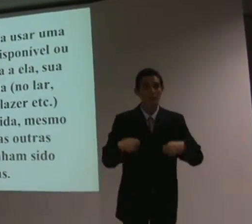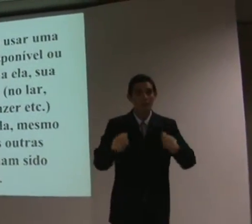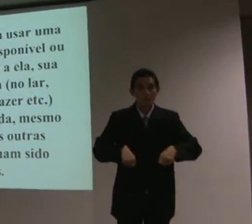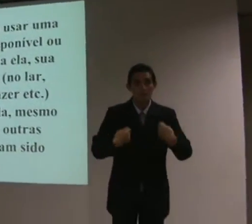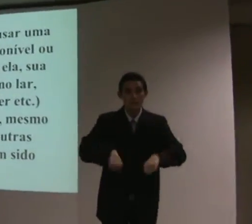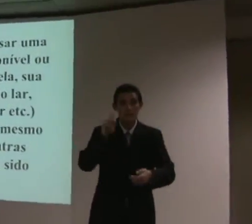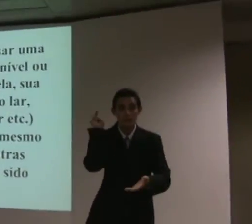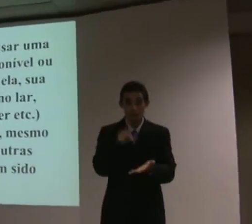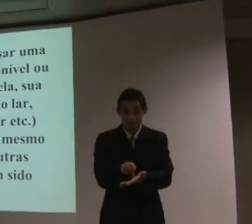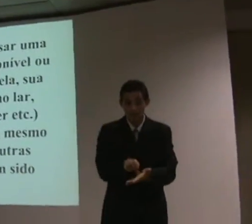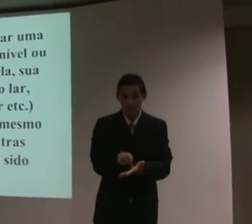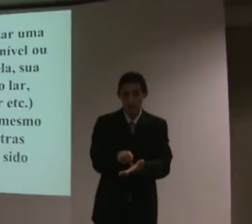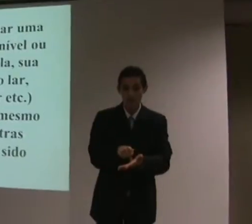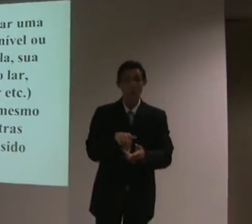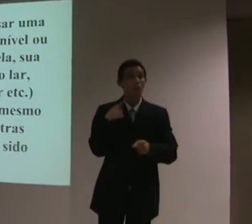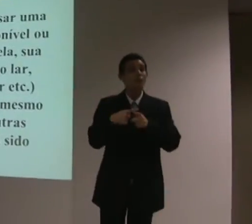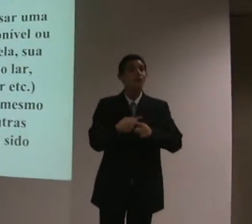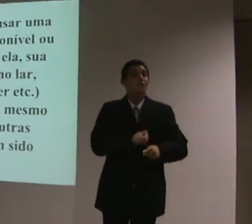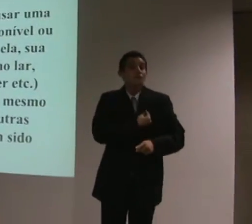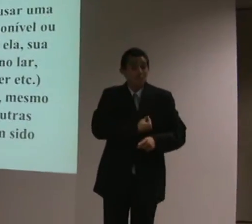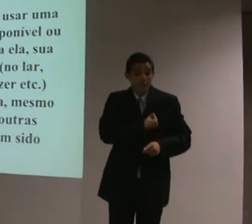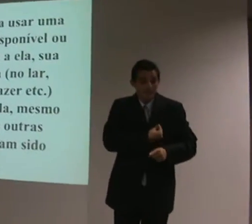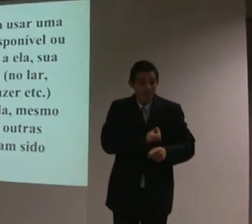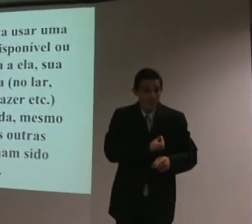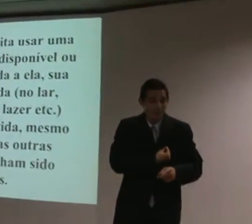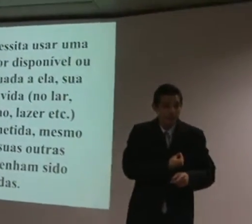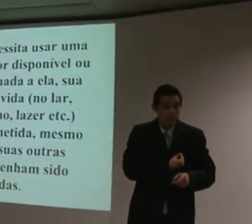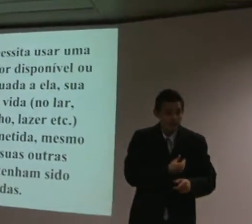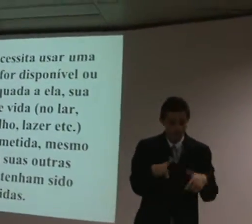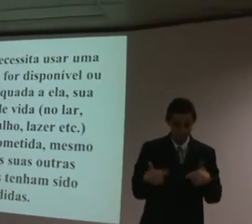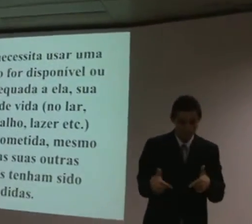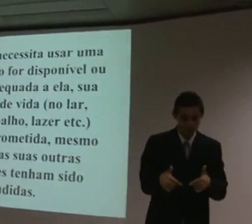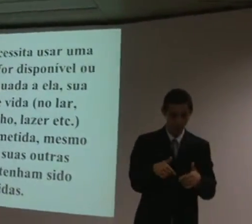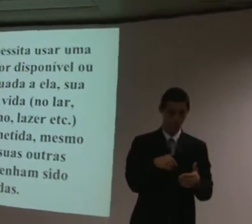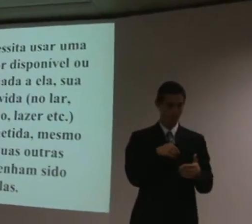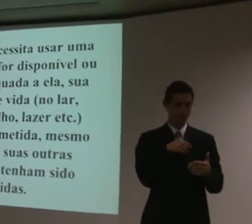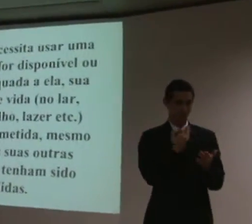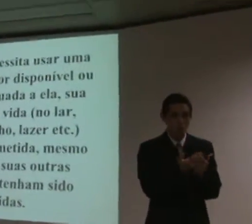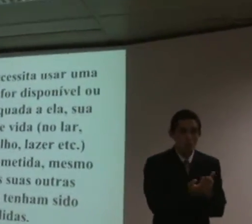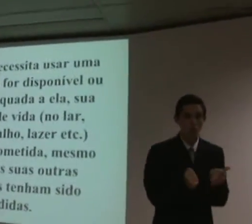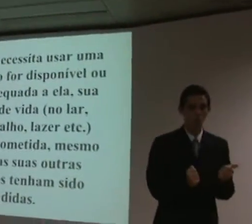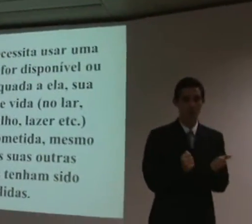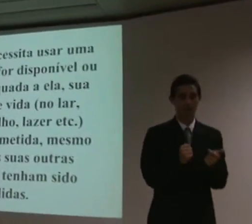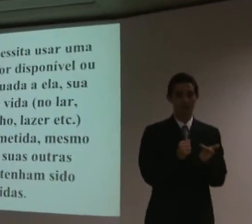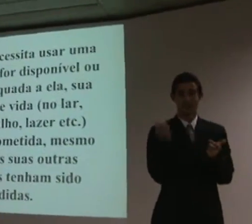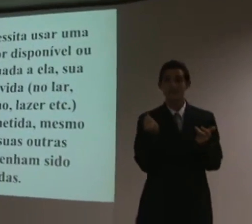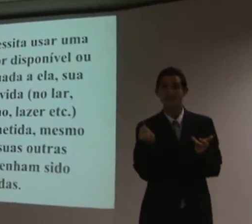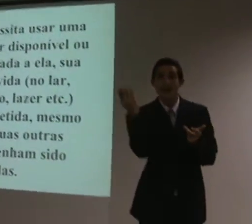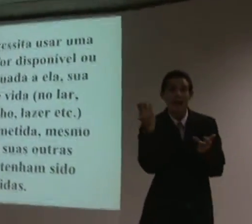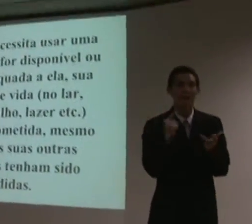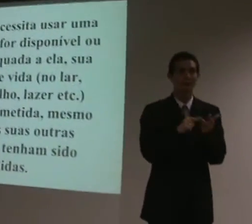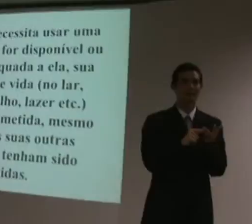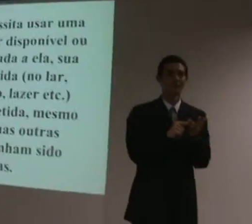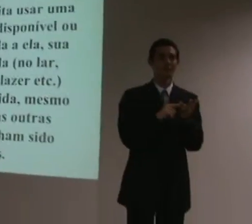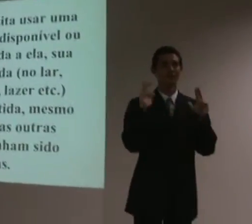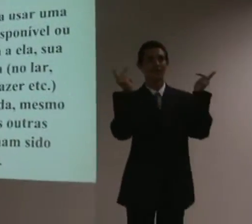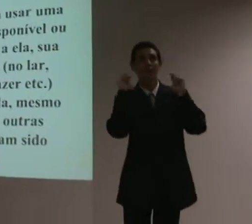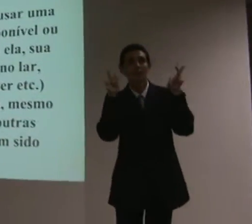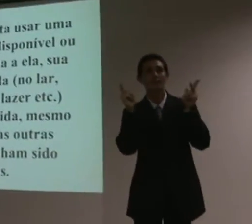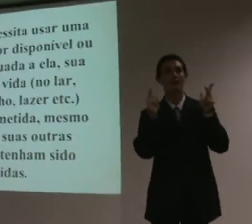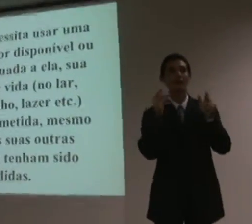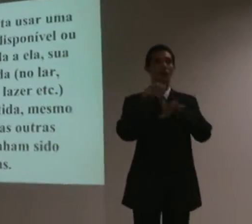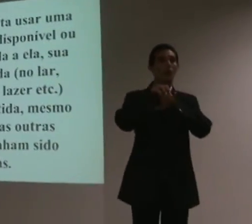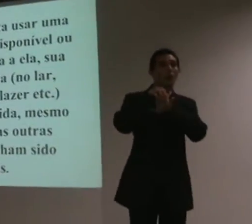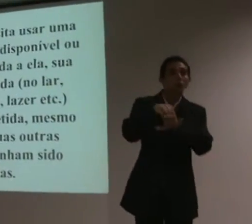Precisa, até para sobreviver, para ir trabalhando, para ir estudando, para sair, para ir pegar o ônibus,